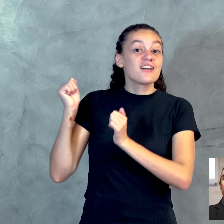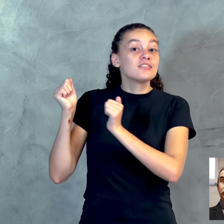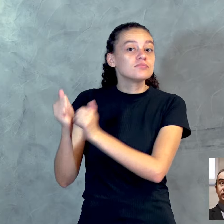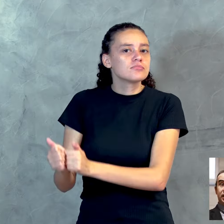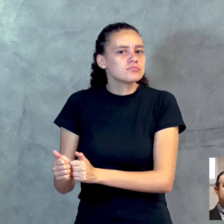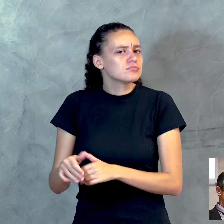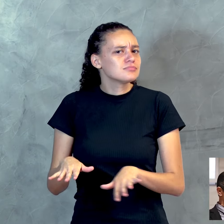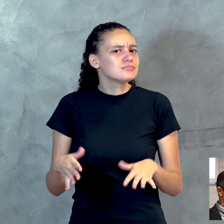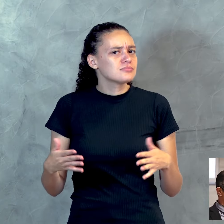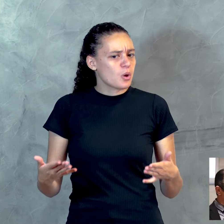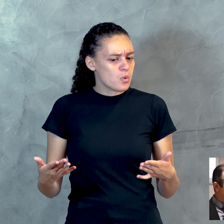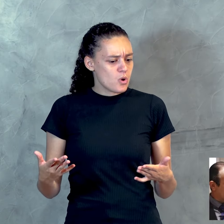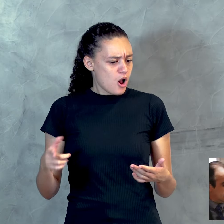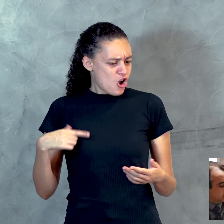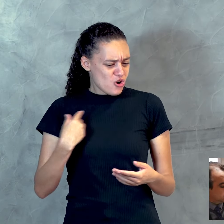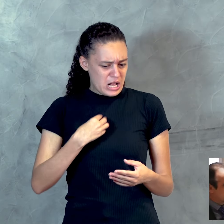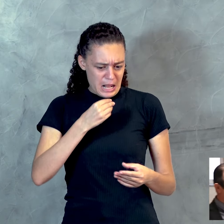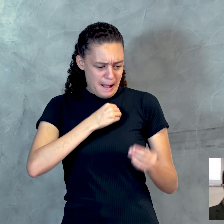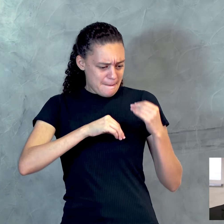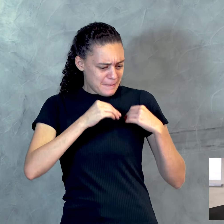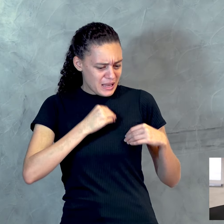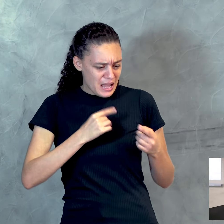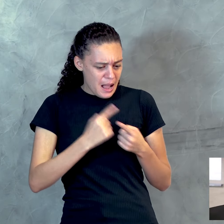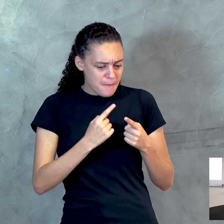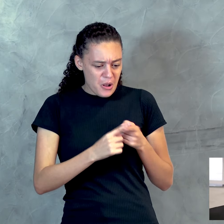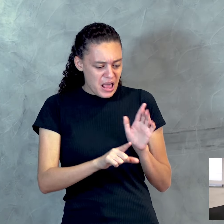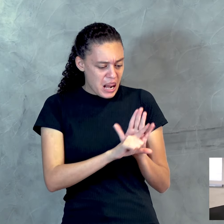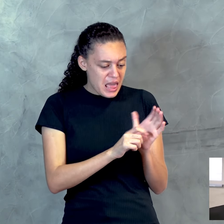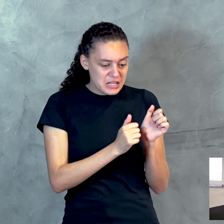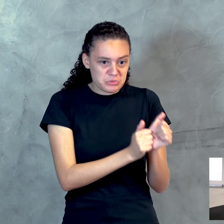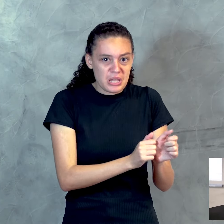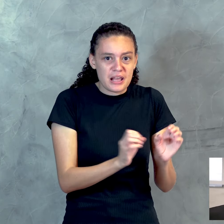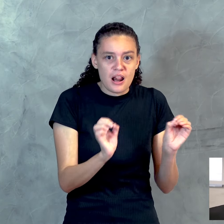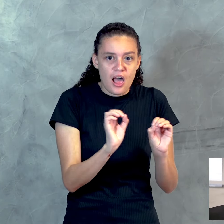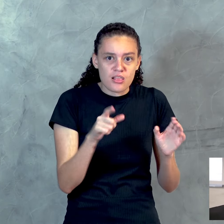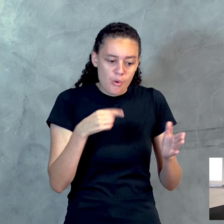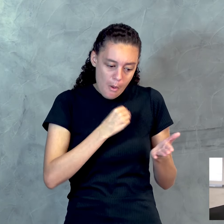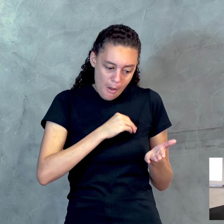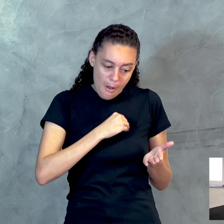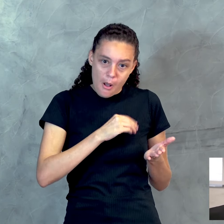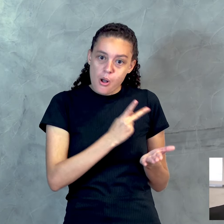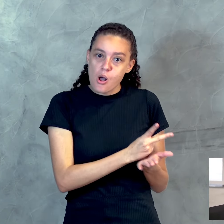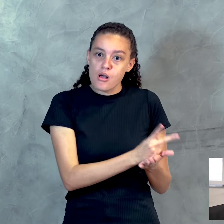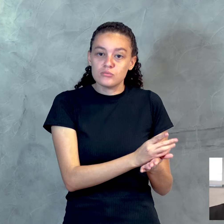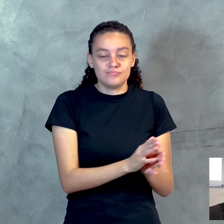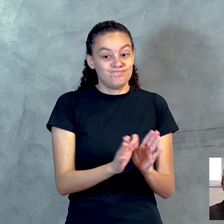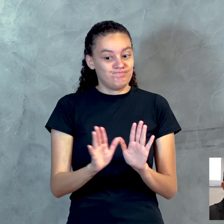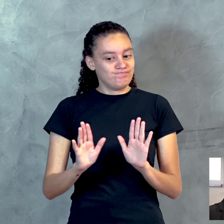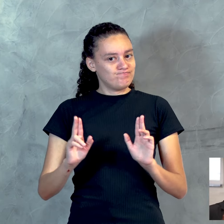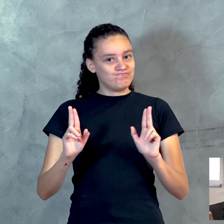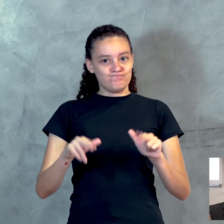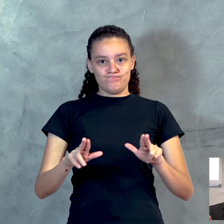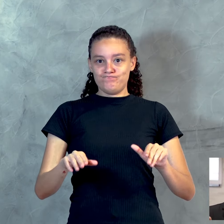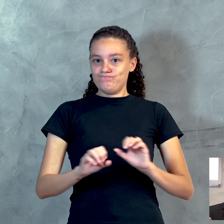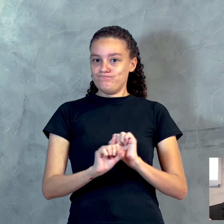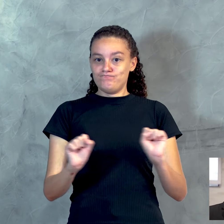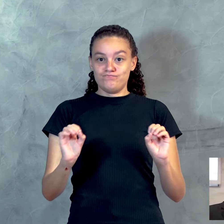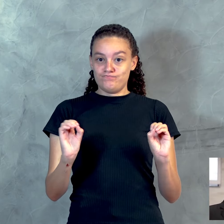pois que pecaremos porque não estamos debaixo da lei, mas debaixo da graça, de modo nenhum, não